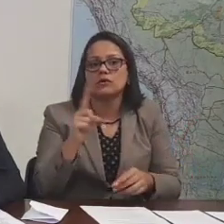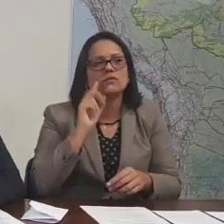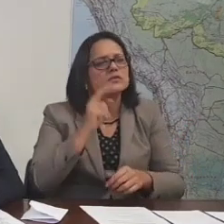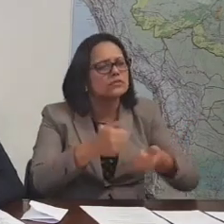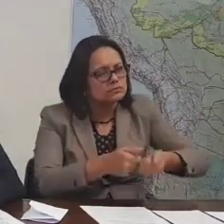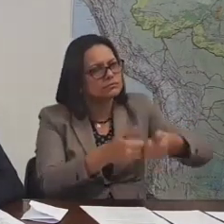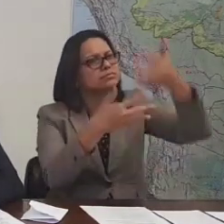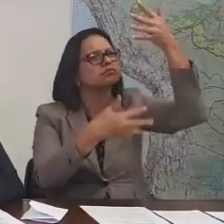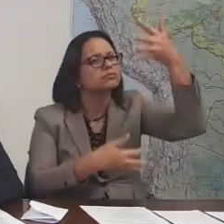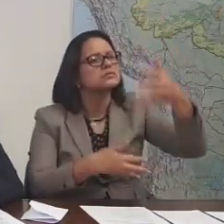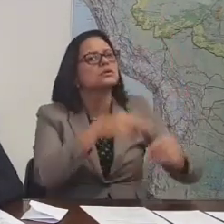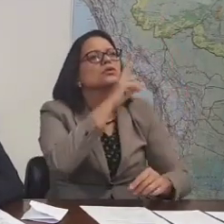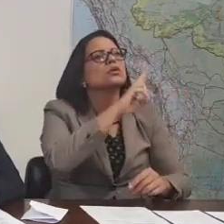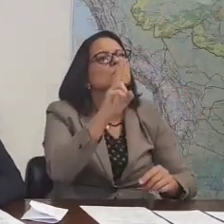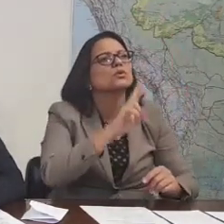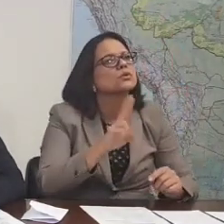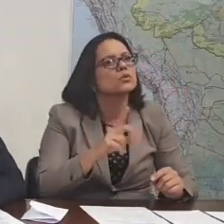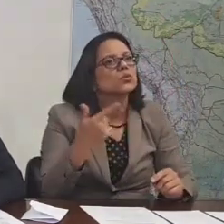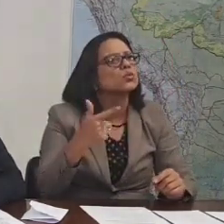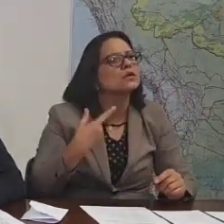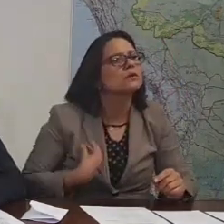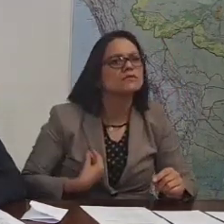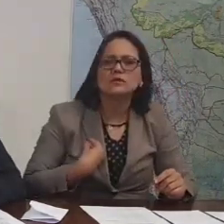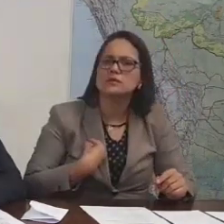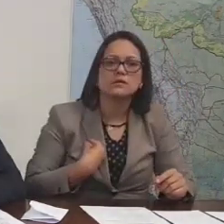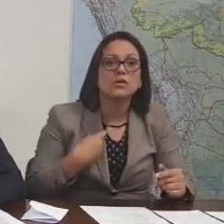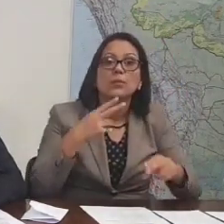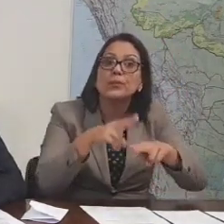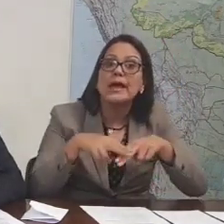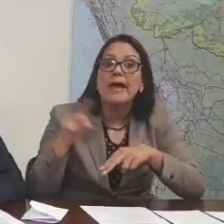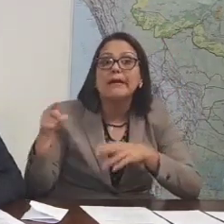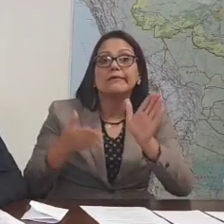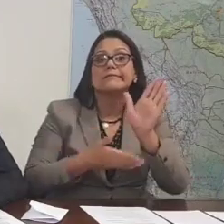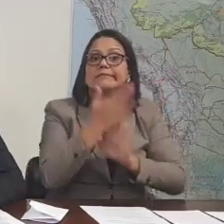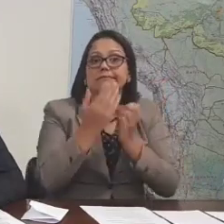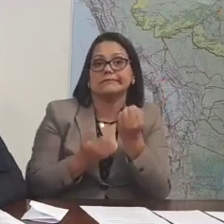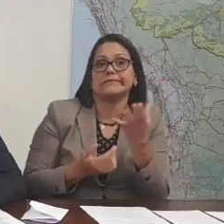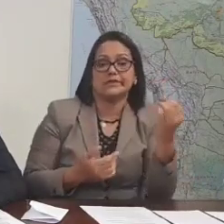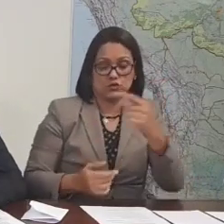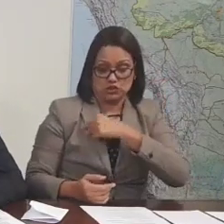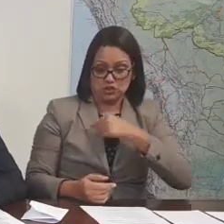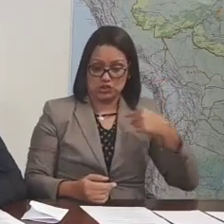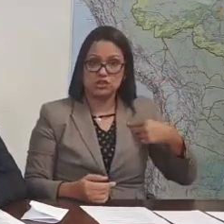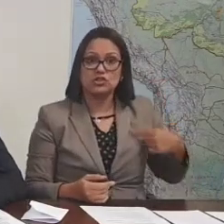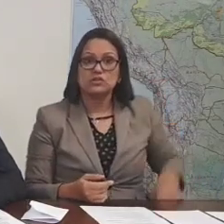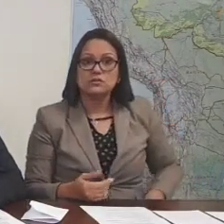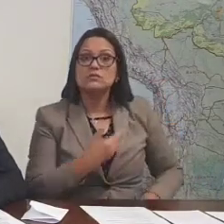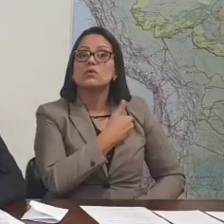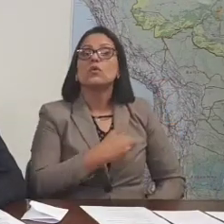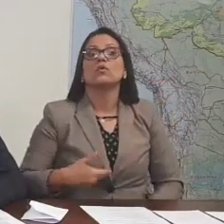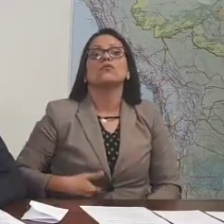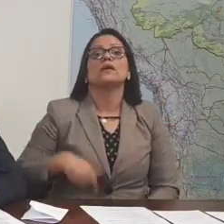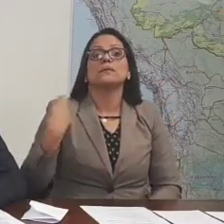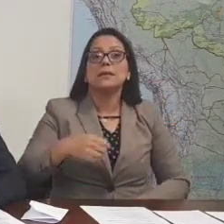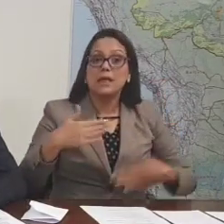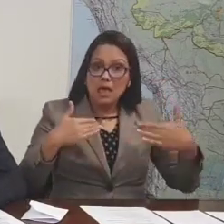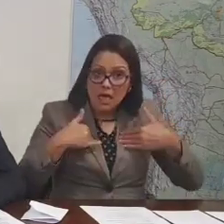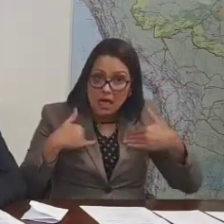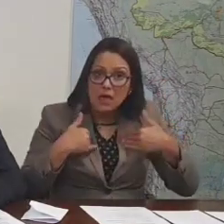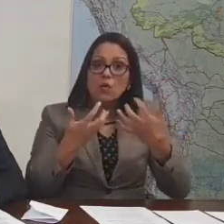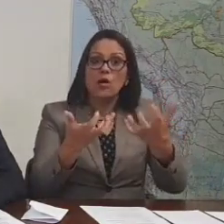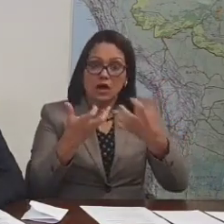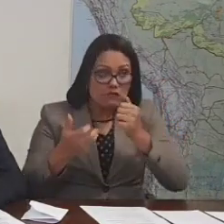o painel da Câmara no dia anterior, não tinha presença dela também, porque estava na China. Havia interesse por parte do governo, interesse meu,